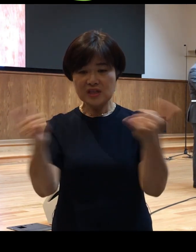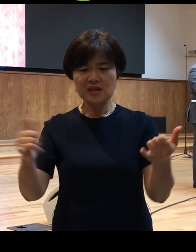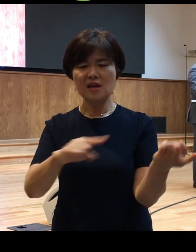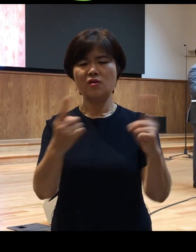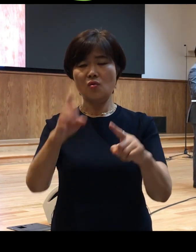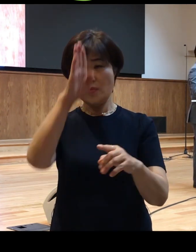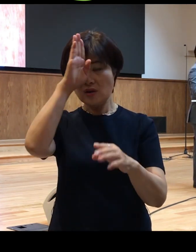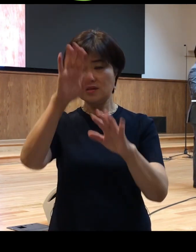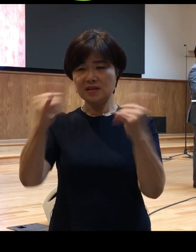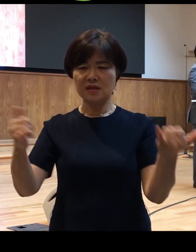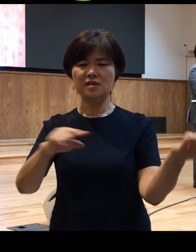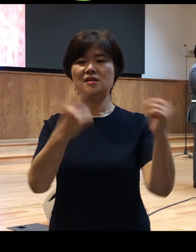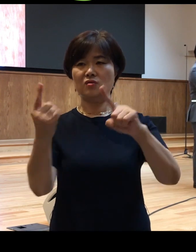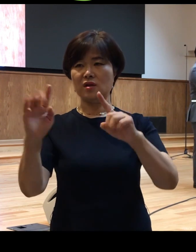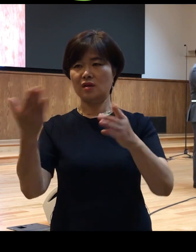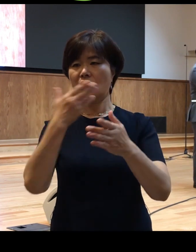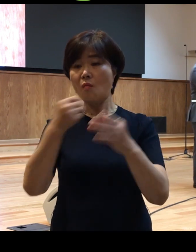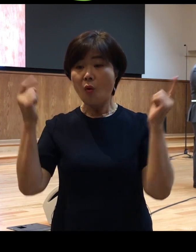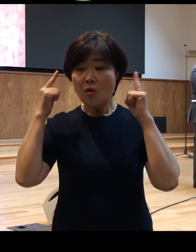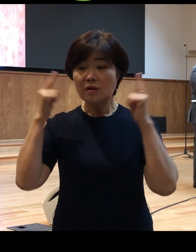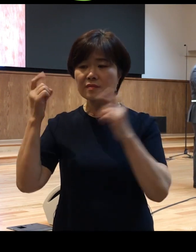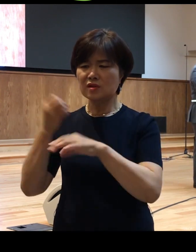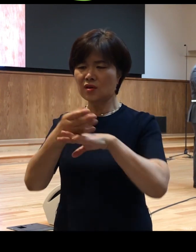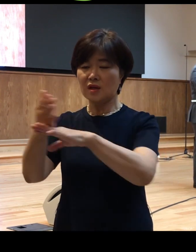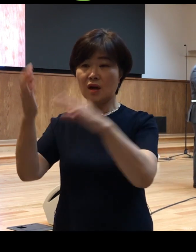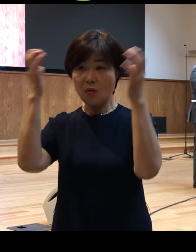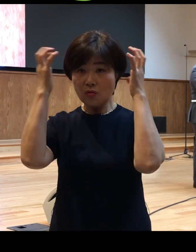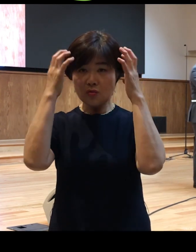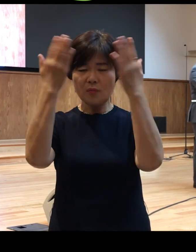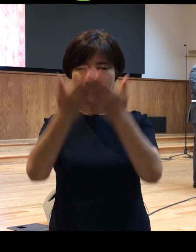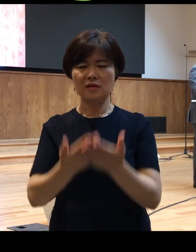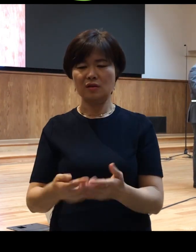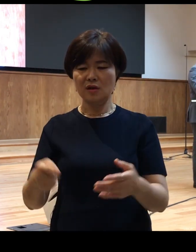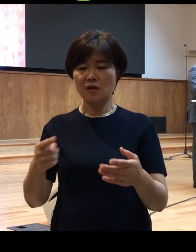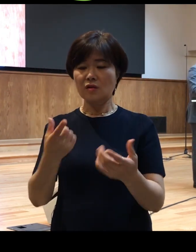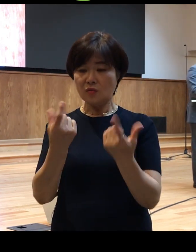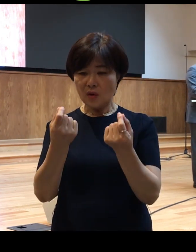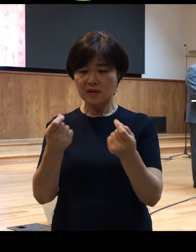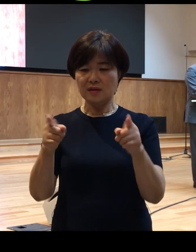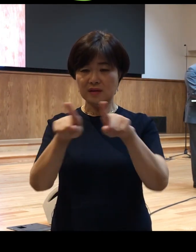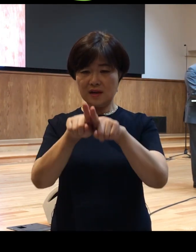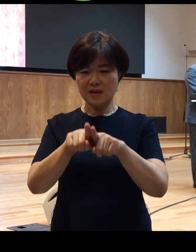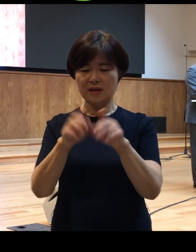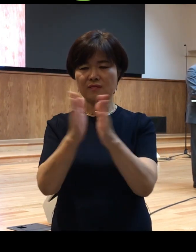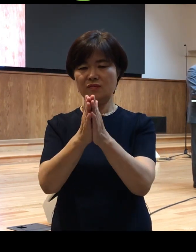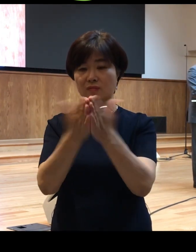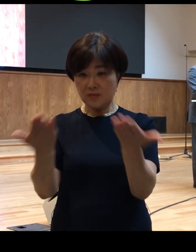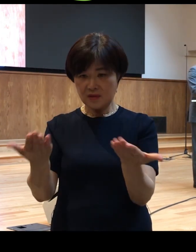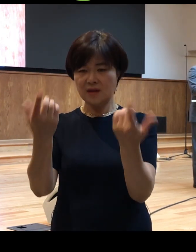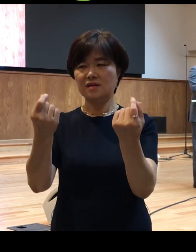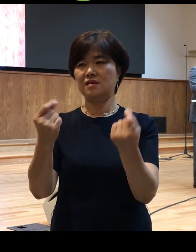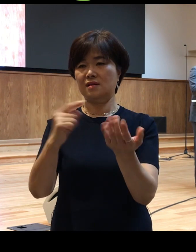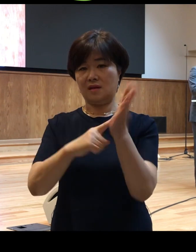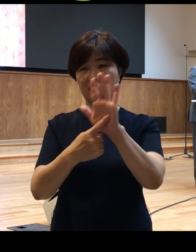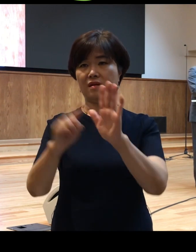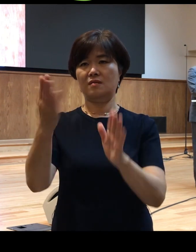치유하고 복음을 전하다가 고통받았던 동일한 이야기들이 전개되는 것을 볼 수 있습니다 오늘 본문 말씀도 보면